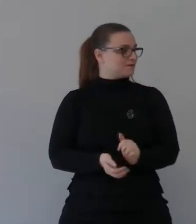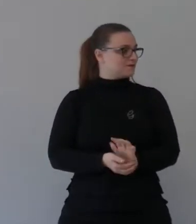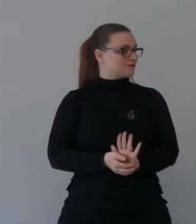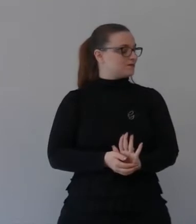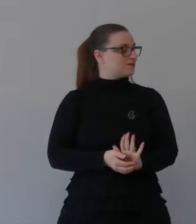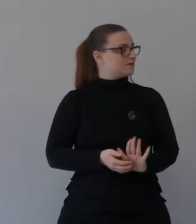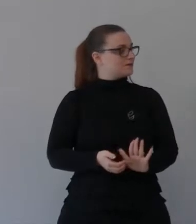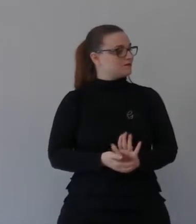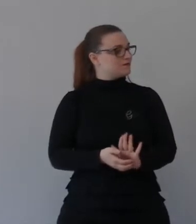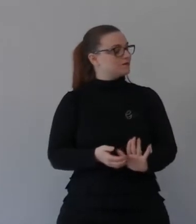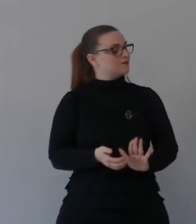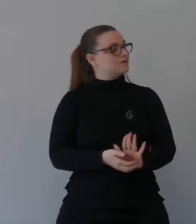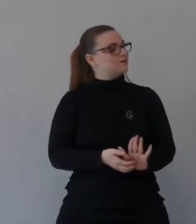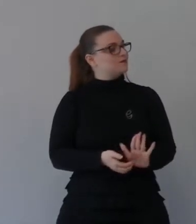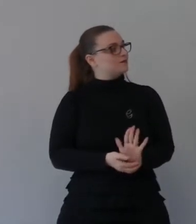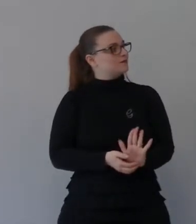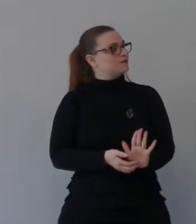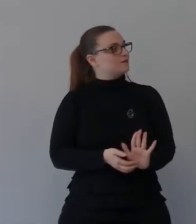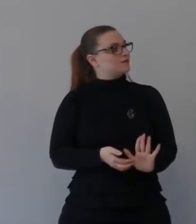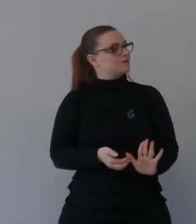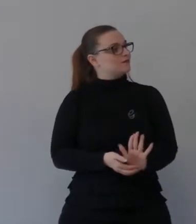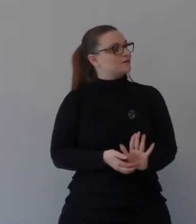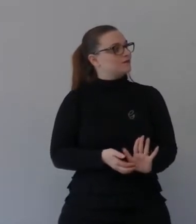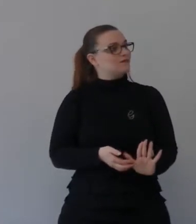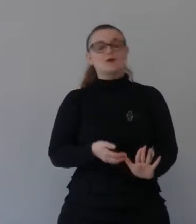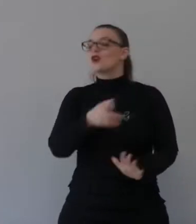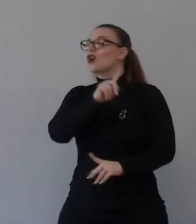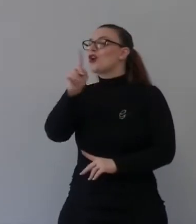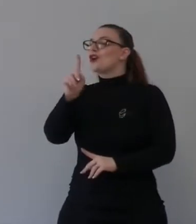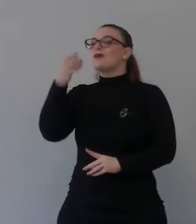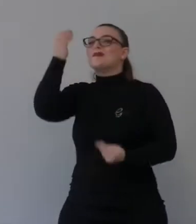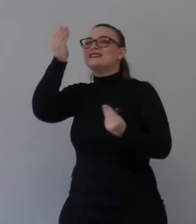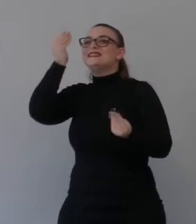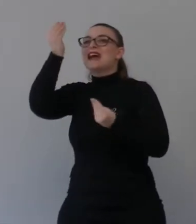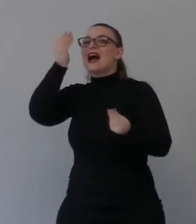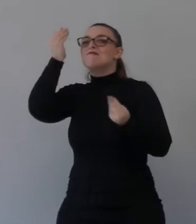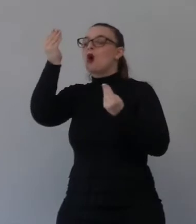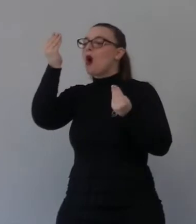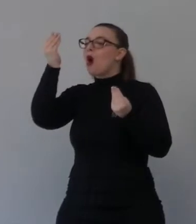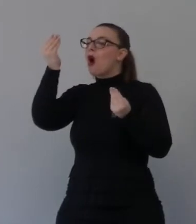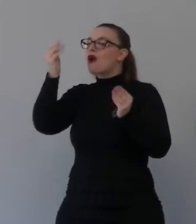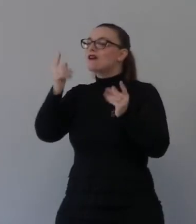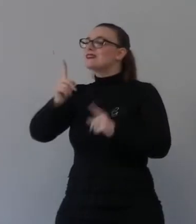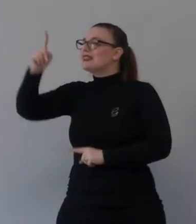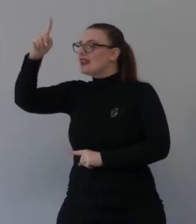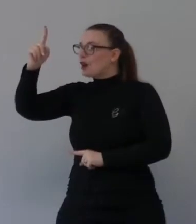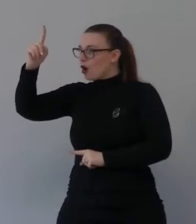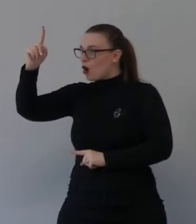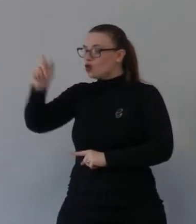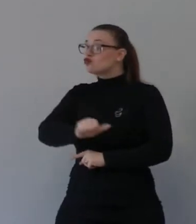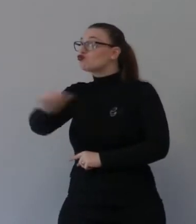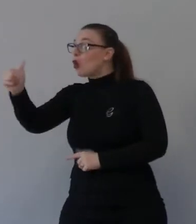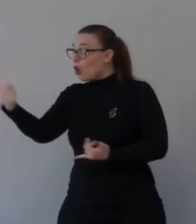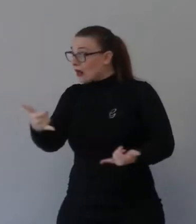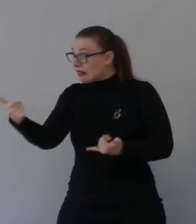Simone e anche Lucia la gloria di Dio su tanto a Natale ma sempre tu sei